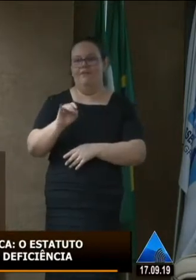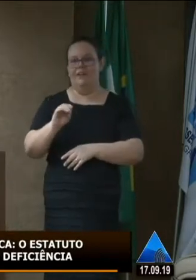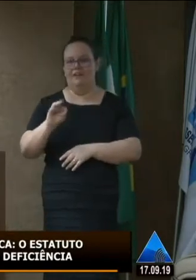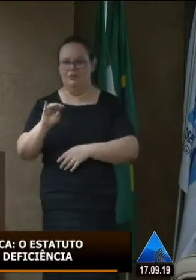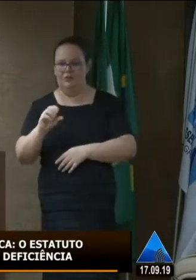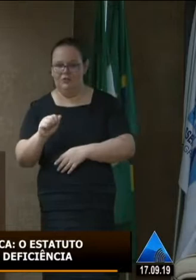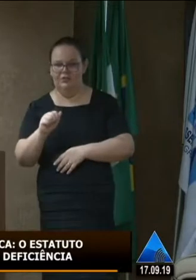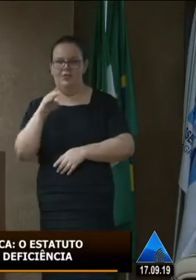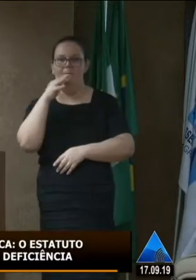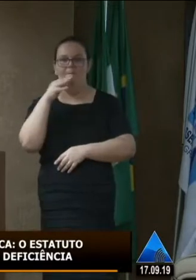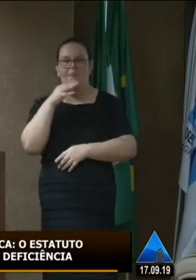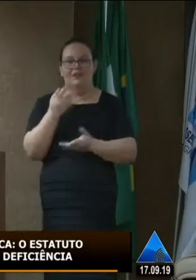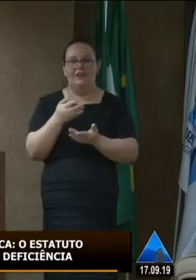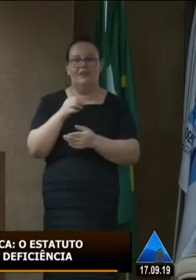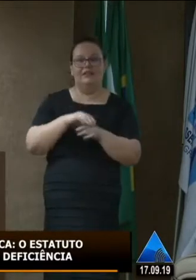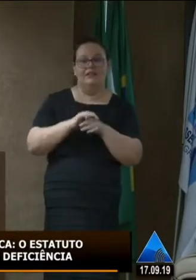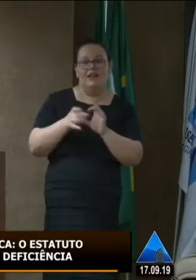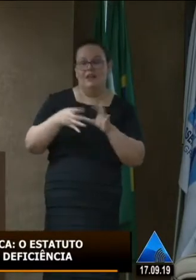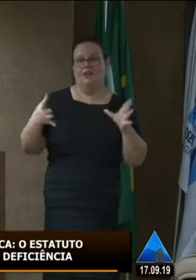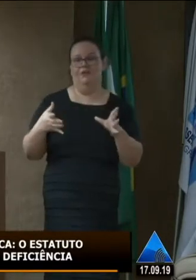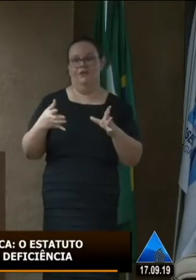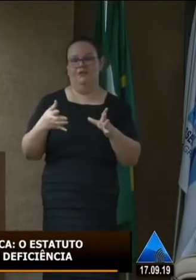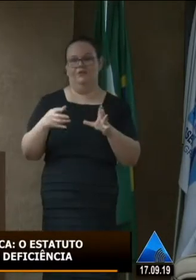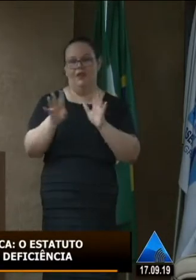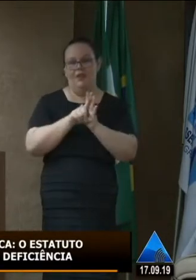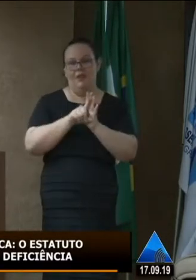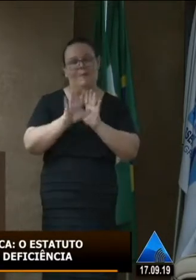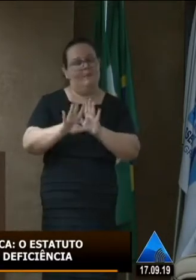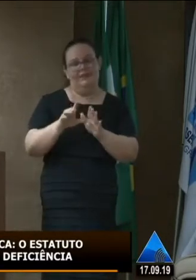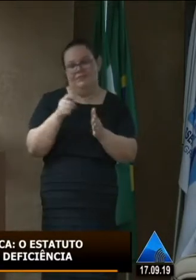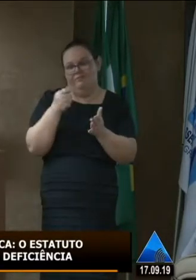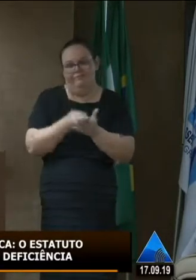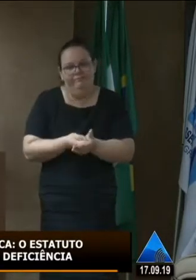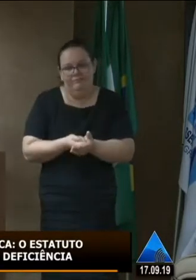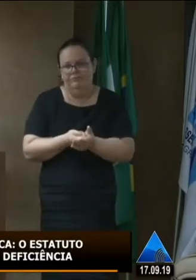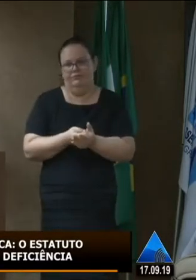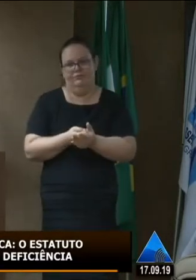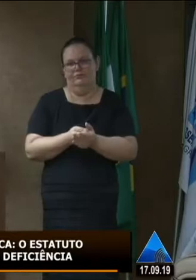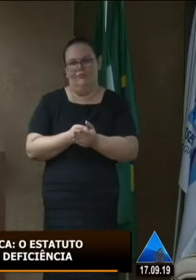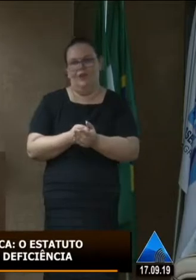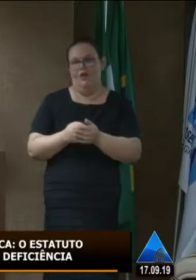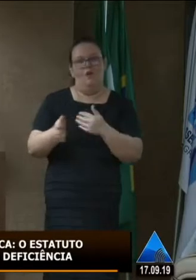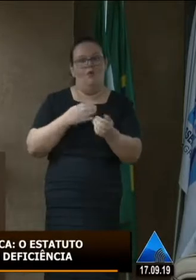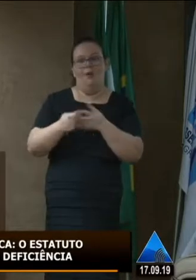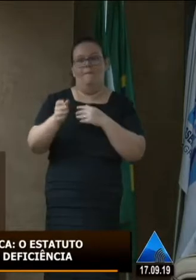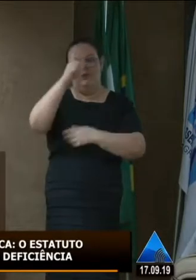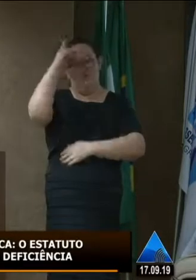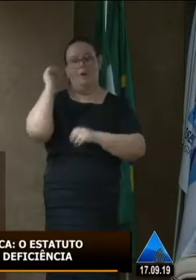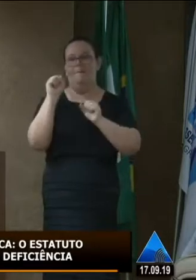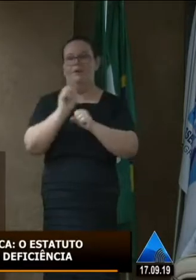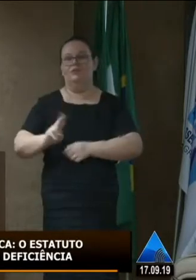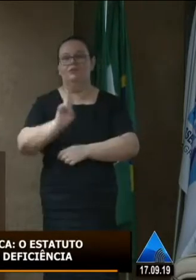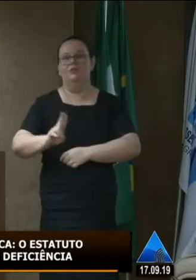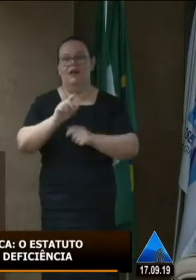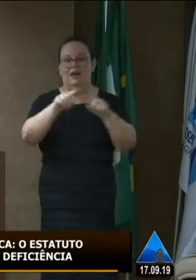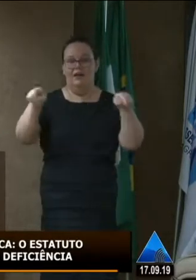do imóvel que não cumpriu a lei então assim todas as outras pessoas podem usar a área de lazer o meu pai não